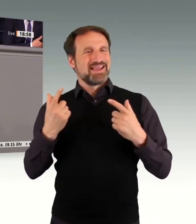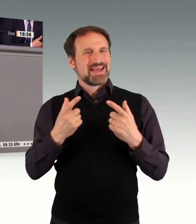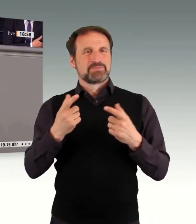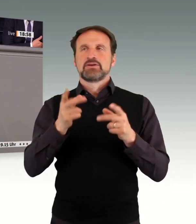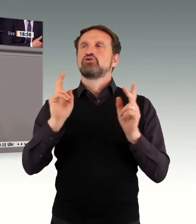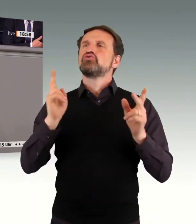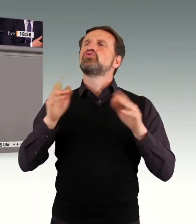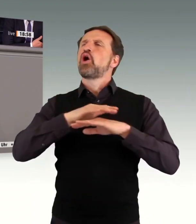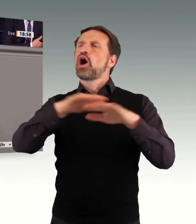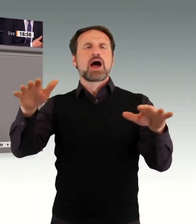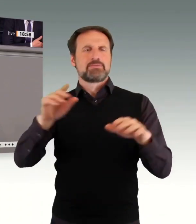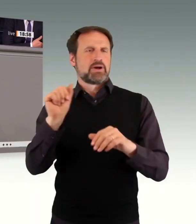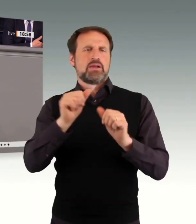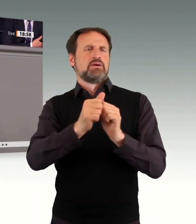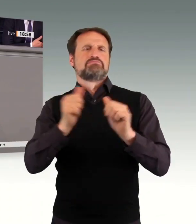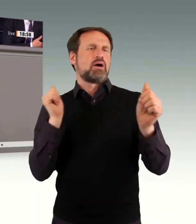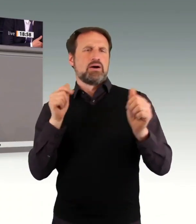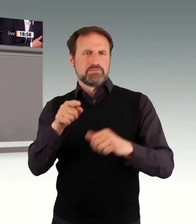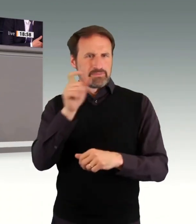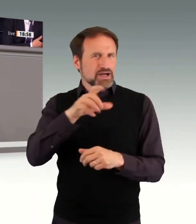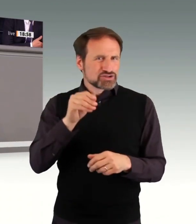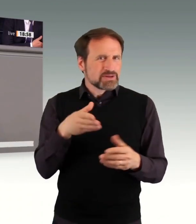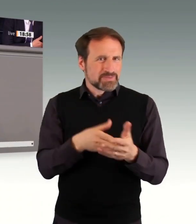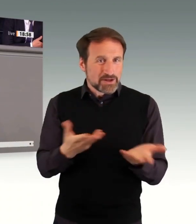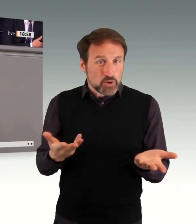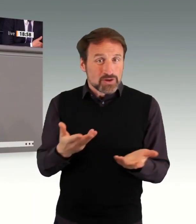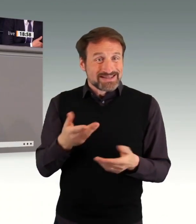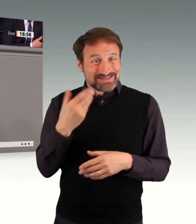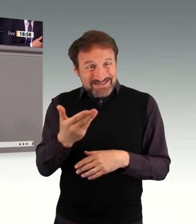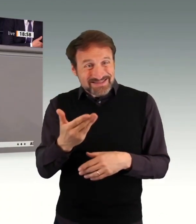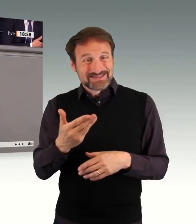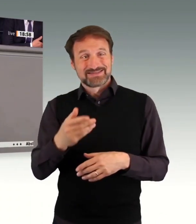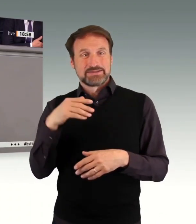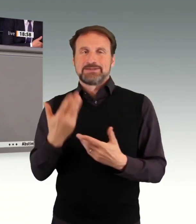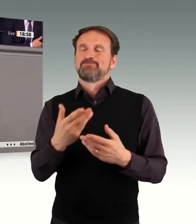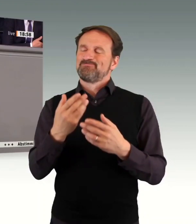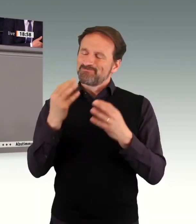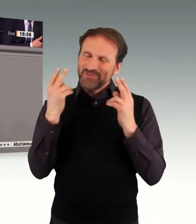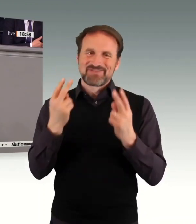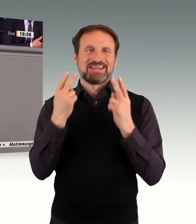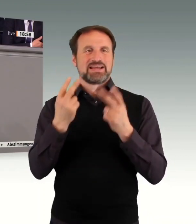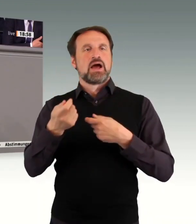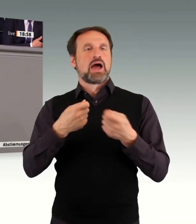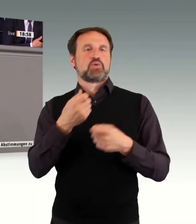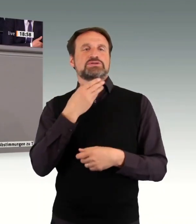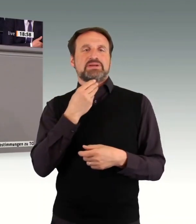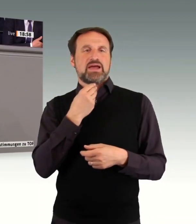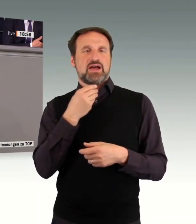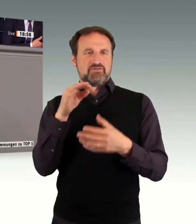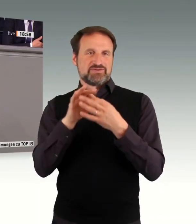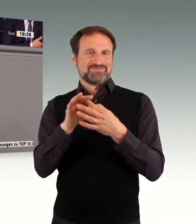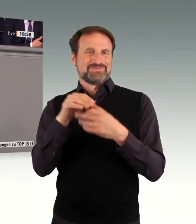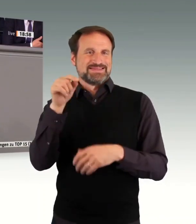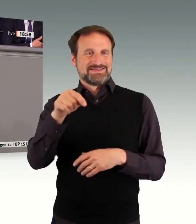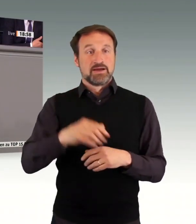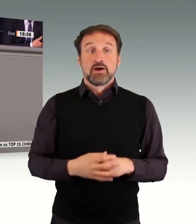Ausweitung des Budgets für Ausbildung und Arbeit sowie eine existenzsichernde Entlohnung für die Beschäftigten unterstützen. Und da kommen wir zu